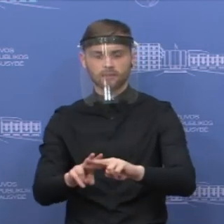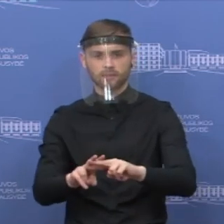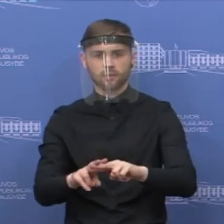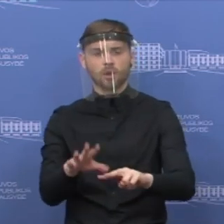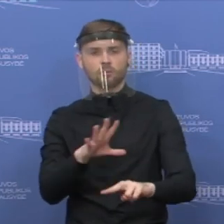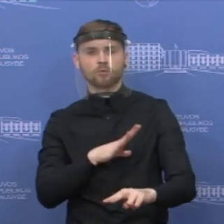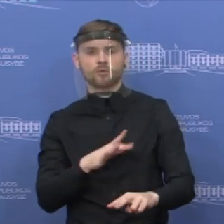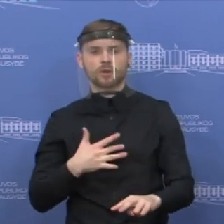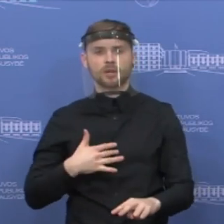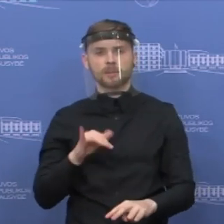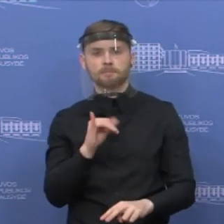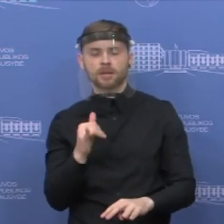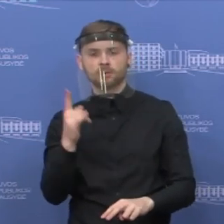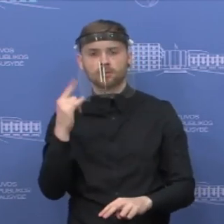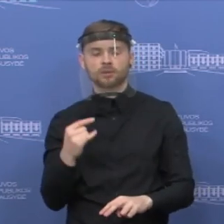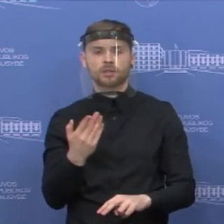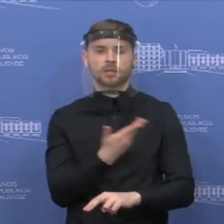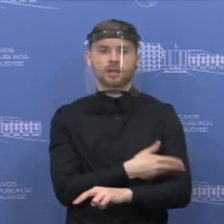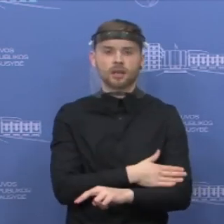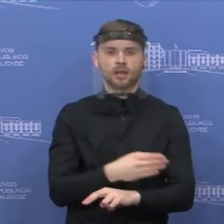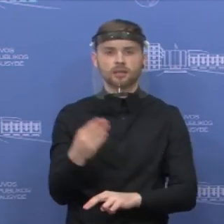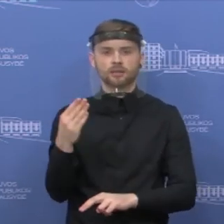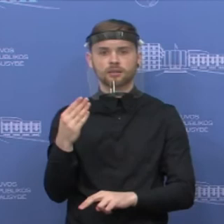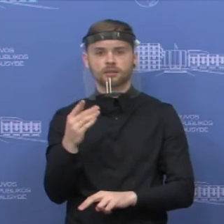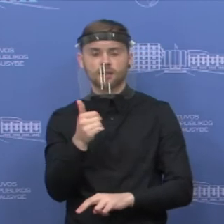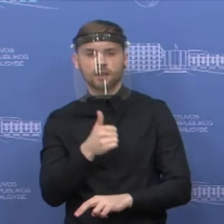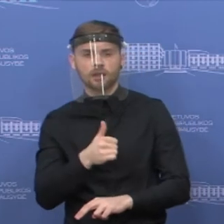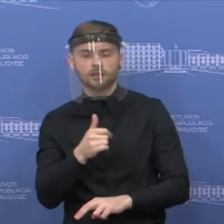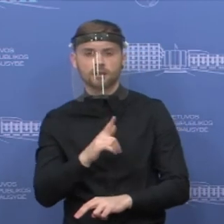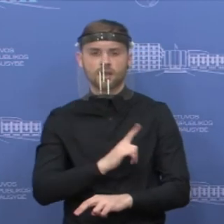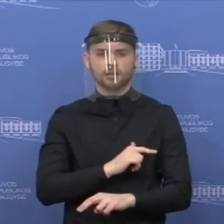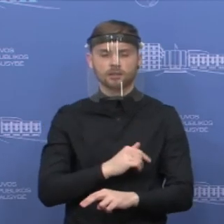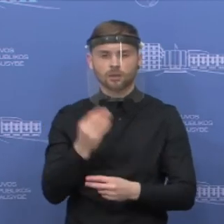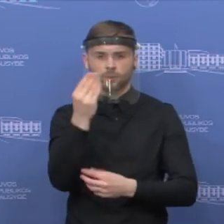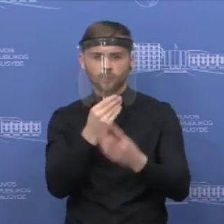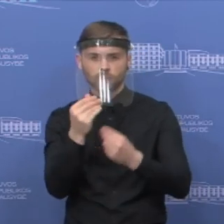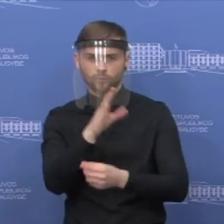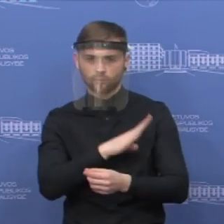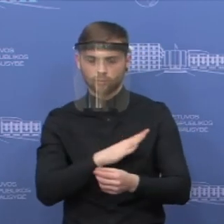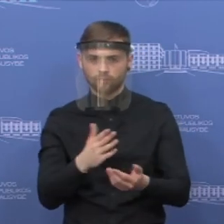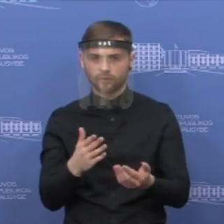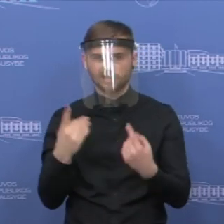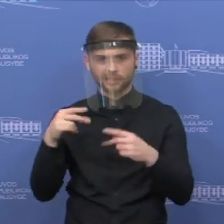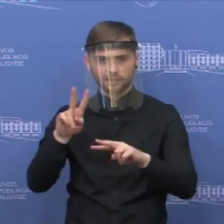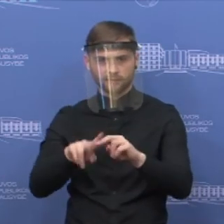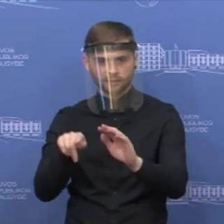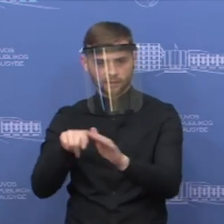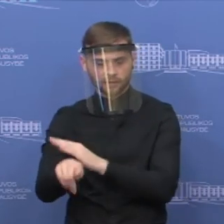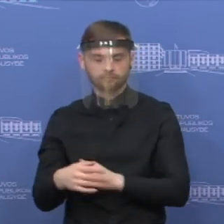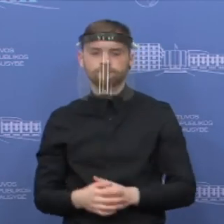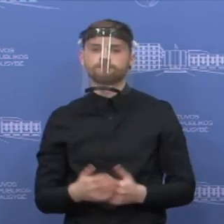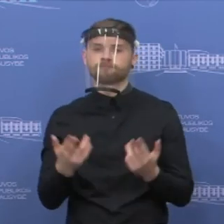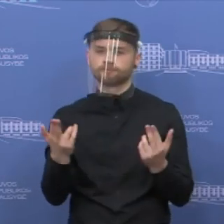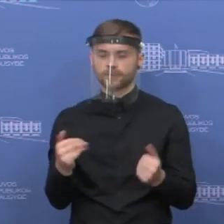bandymai patekti, ir Latvijas venkės, sakykime, teritoriją, na, per kitus kelius? Tikrai